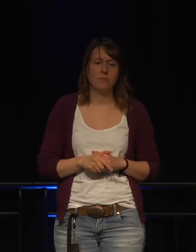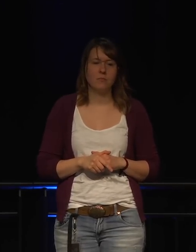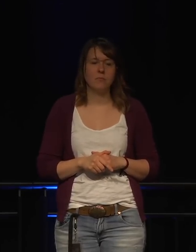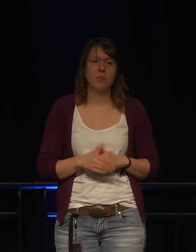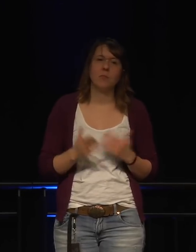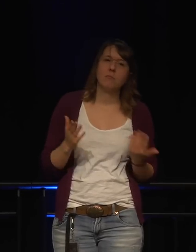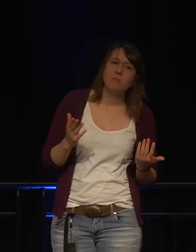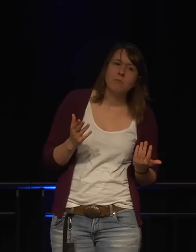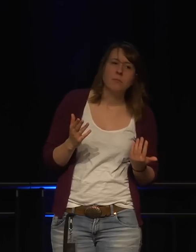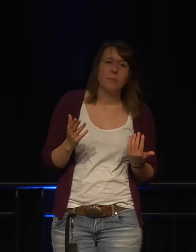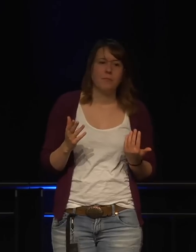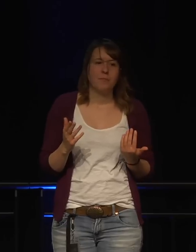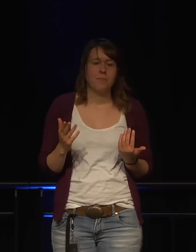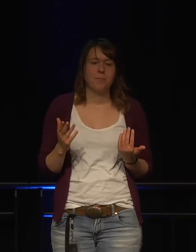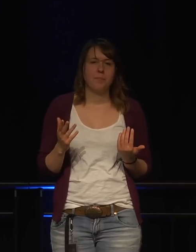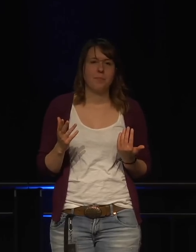Was ich gesagt habe,